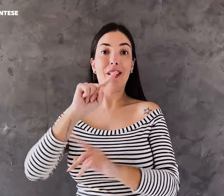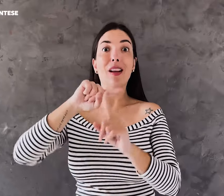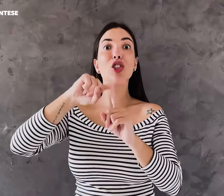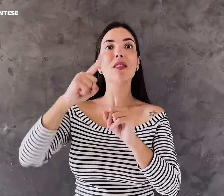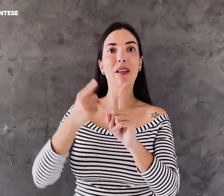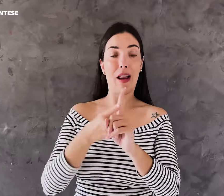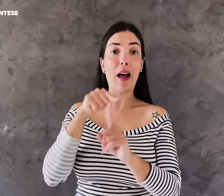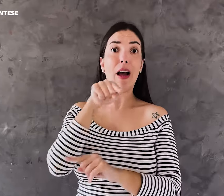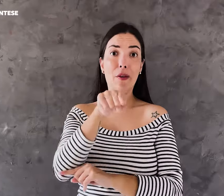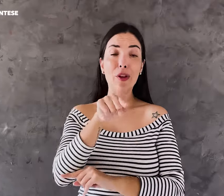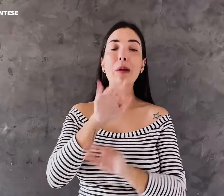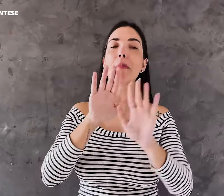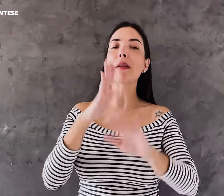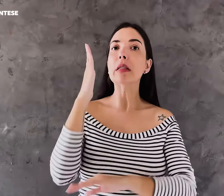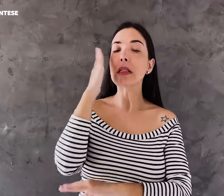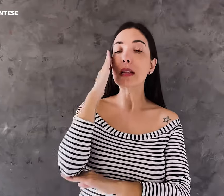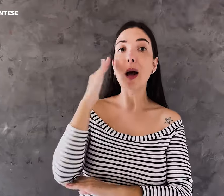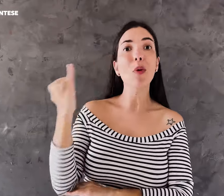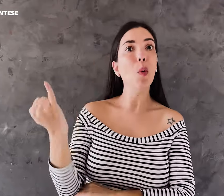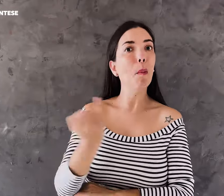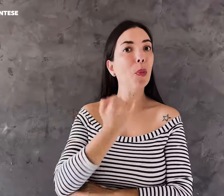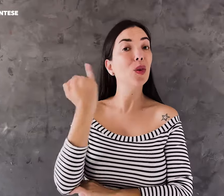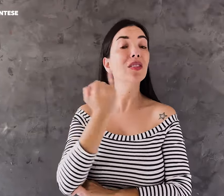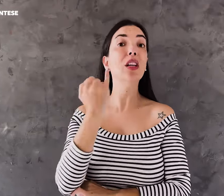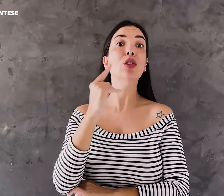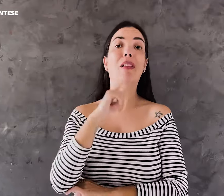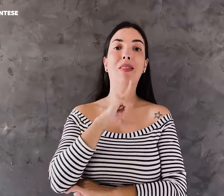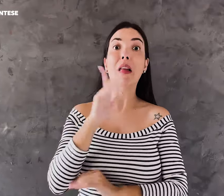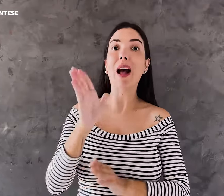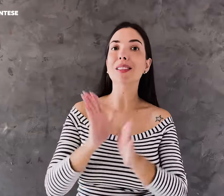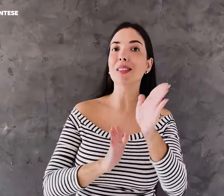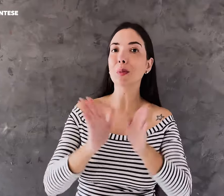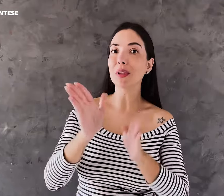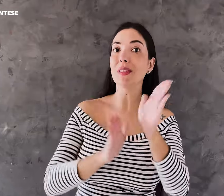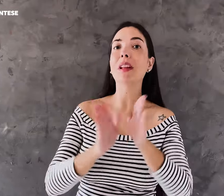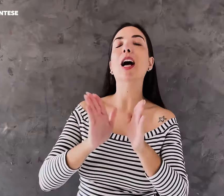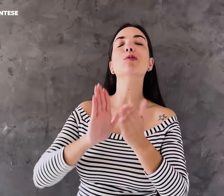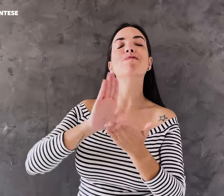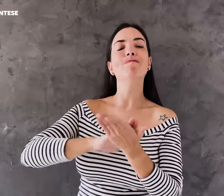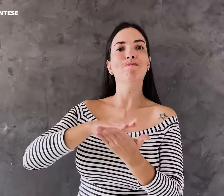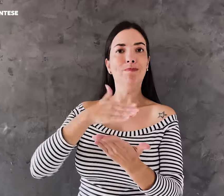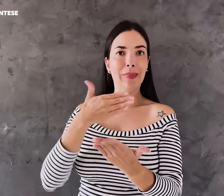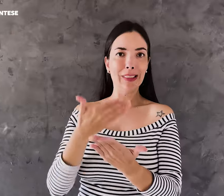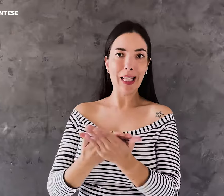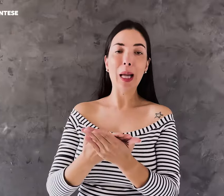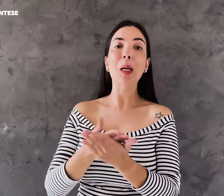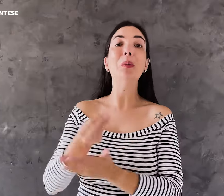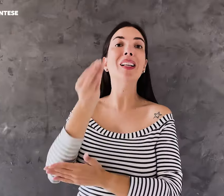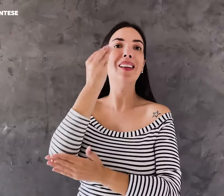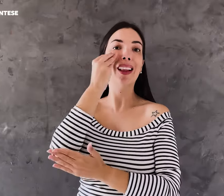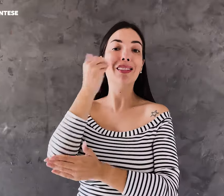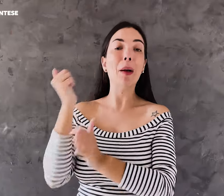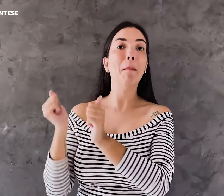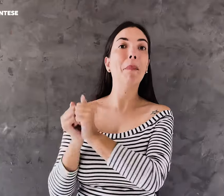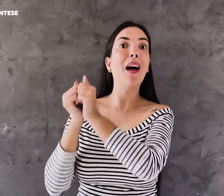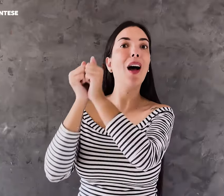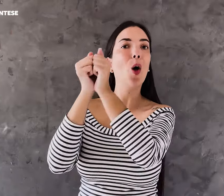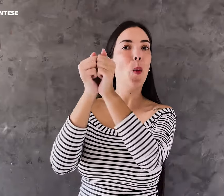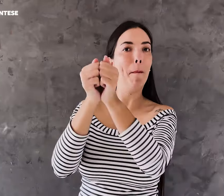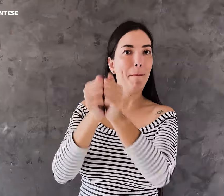uma terapia para você que está gestante. É muito importante também pensar na acessibilidade nesse momento, que tenha um